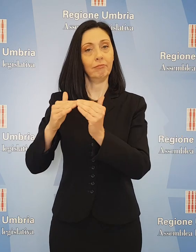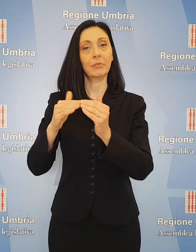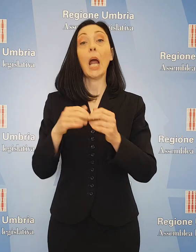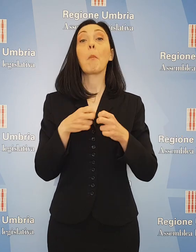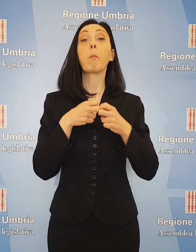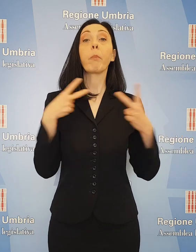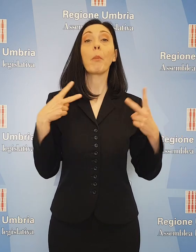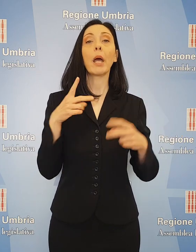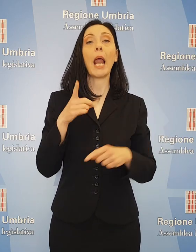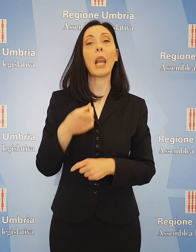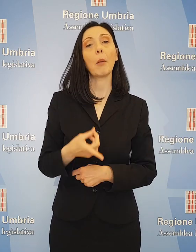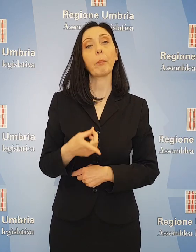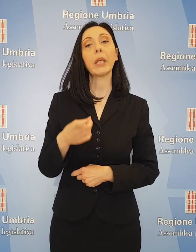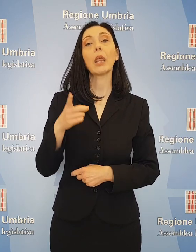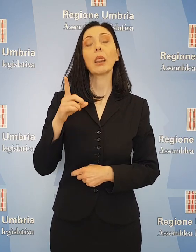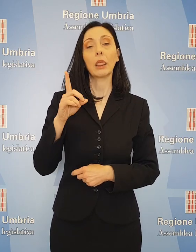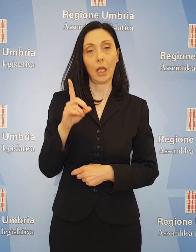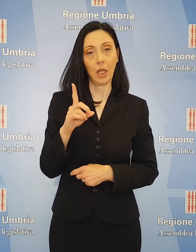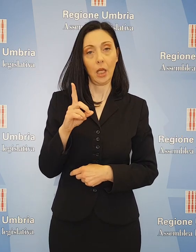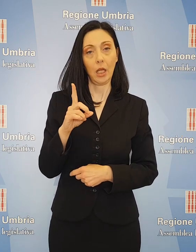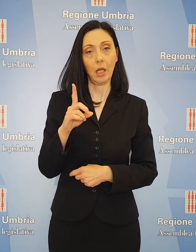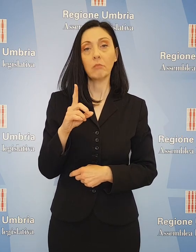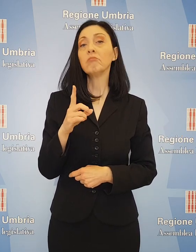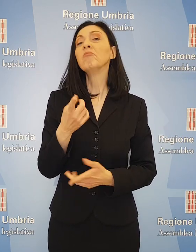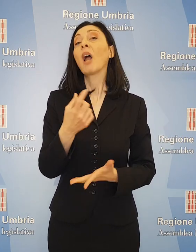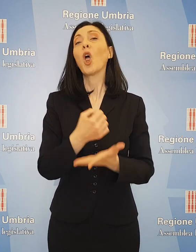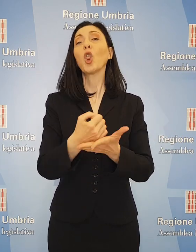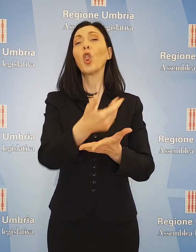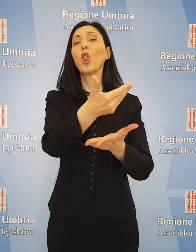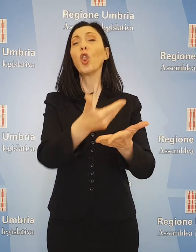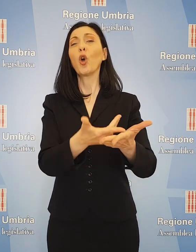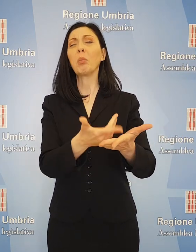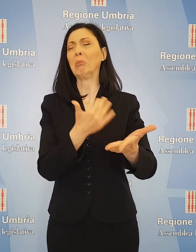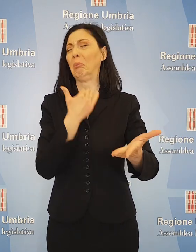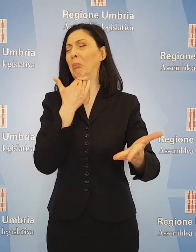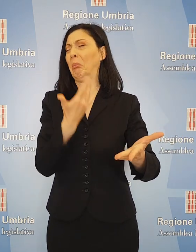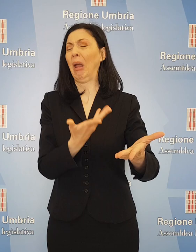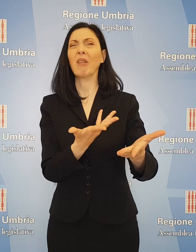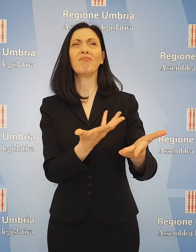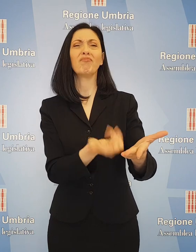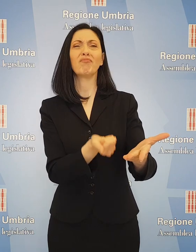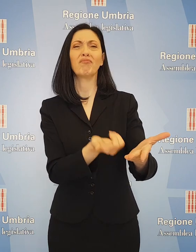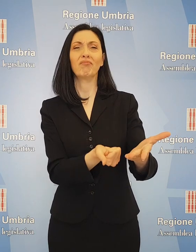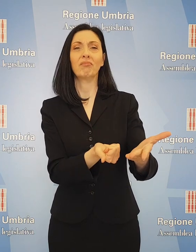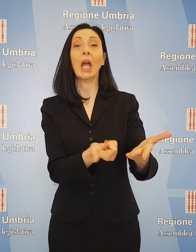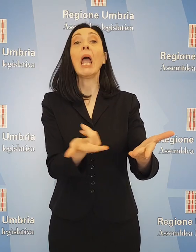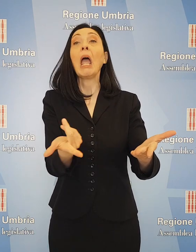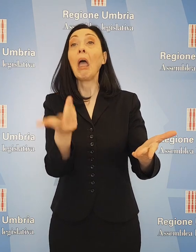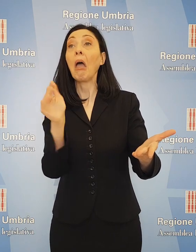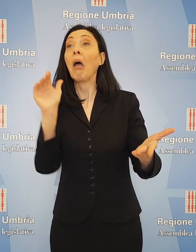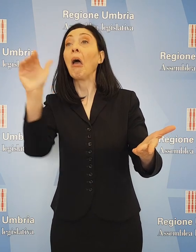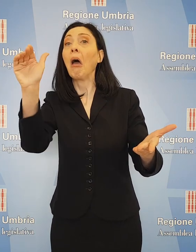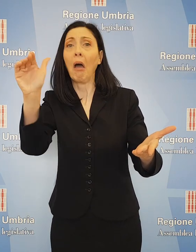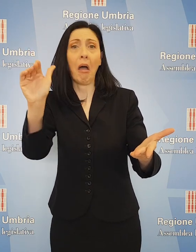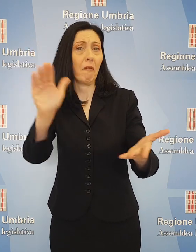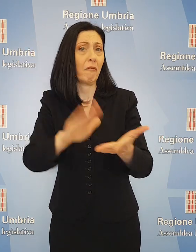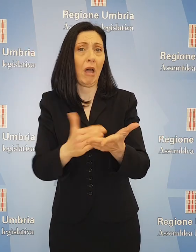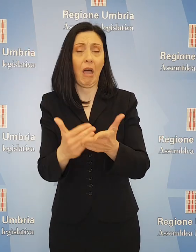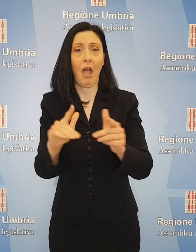Per Fabio Paparelli del Partito Democratico, si tratta invece di un documento vuoto di contenuti e prospettive senza anima.